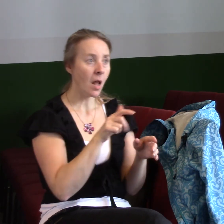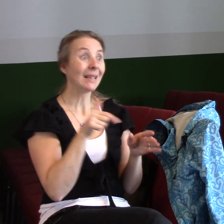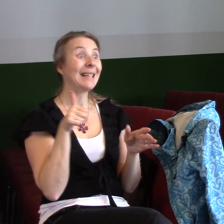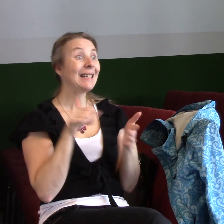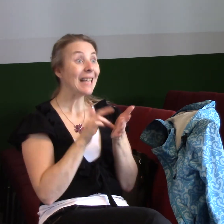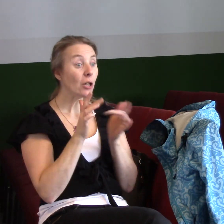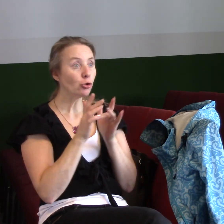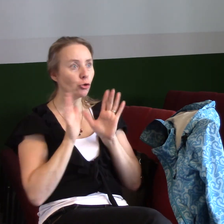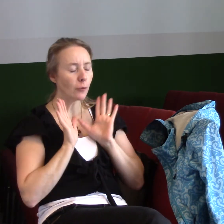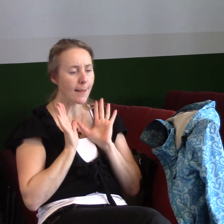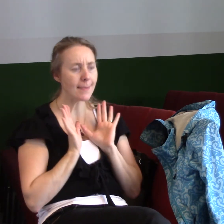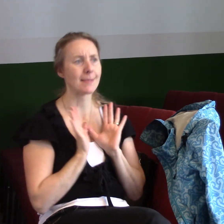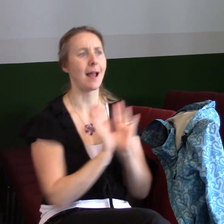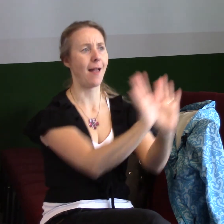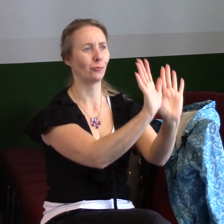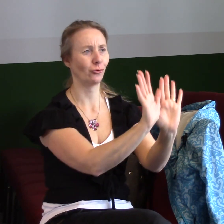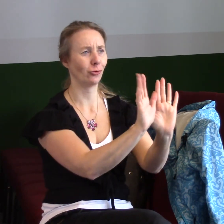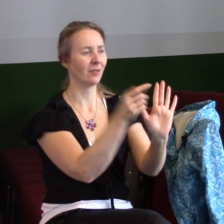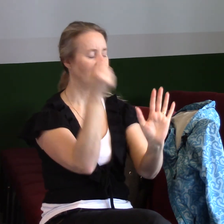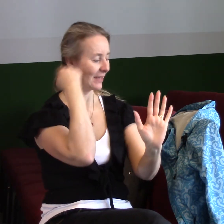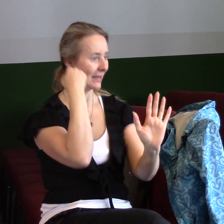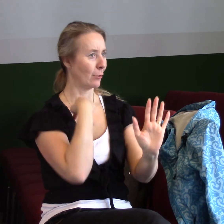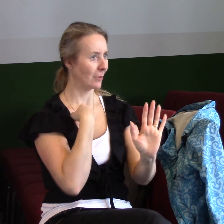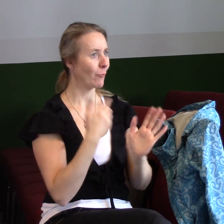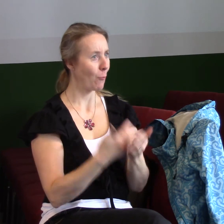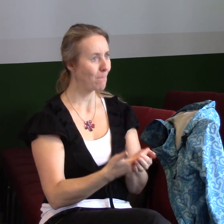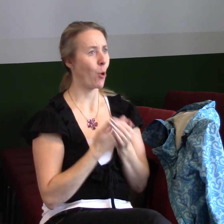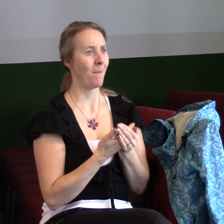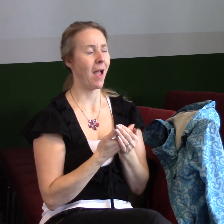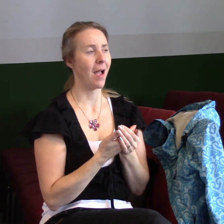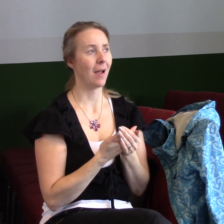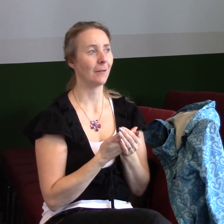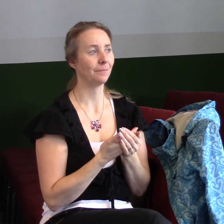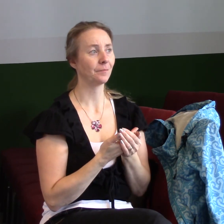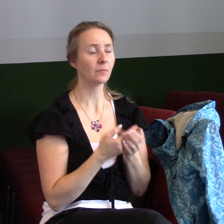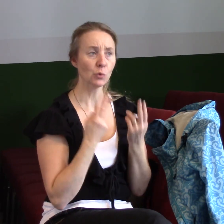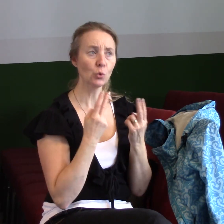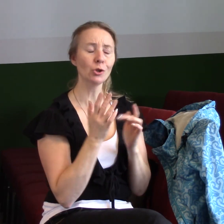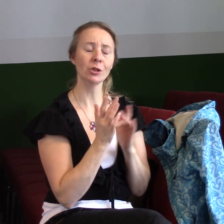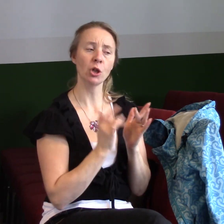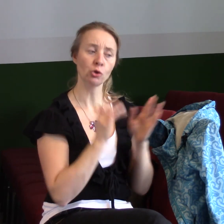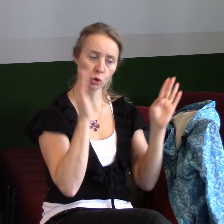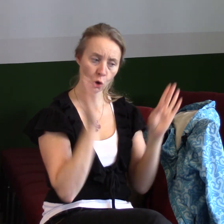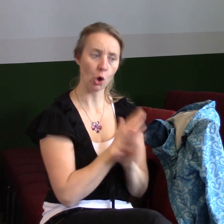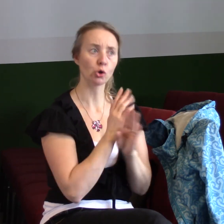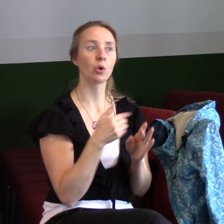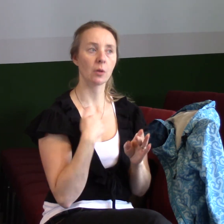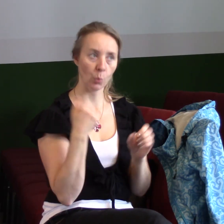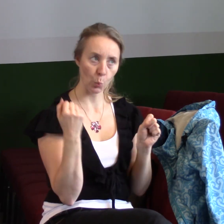instantní halelujácké věci. Ale to, co je důležité, je, že Ježíš se rozhodl, že to udělá. On chce.